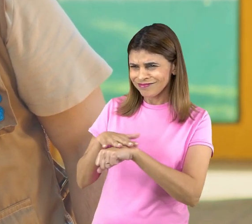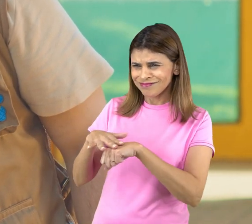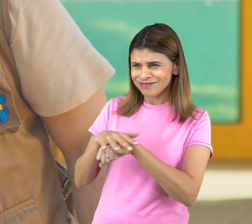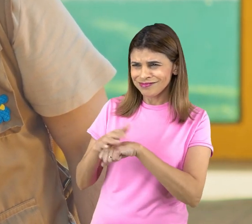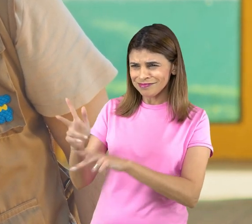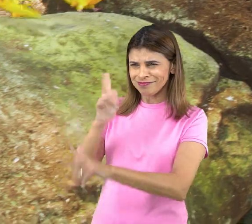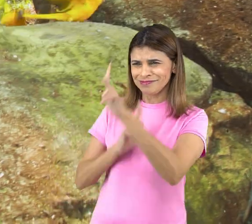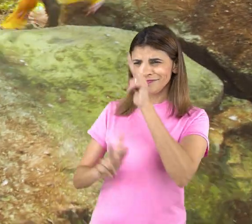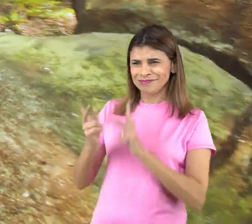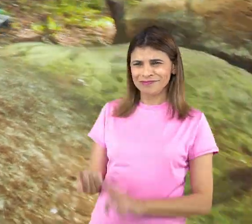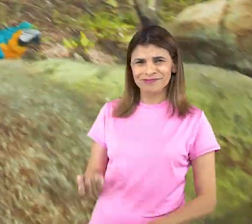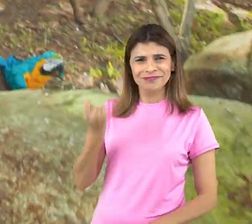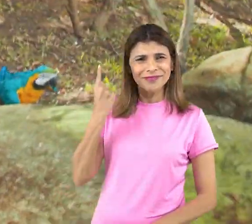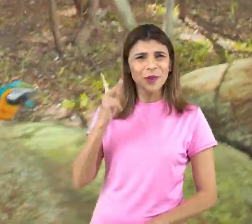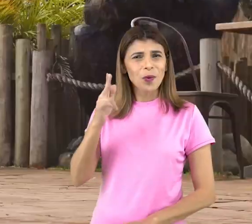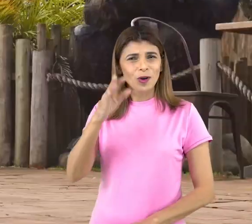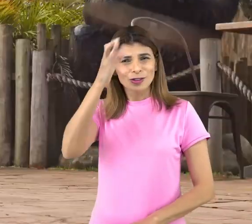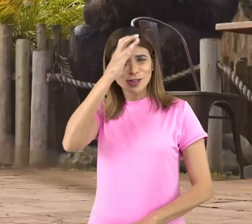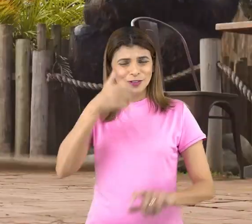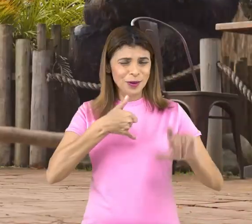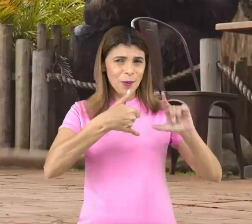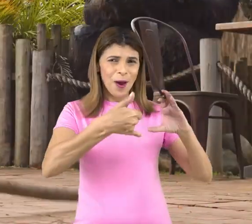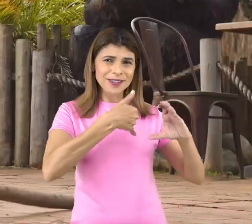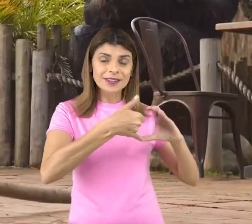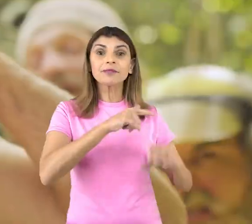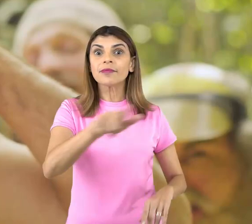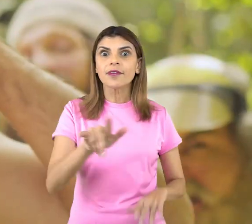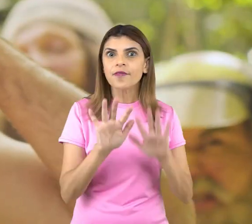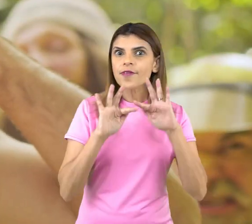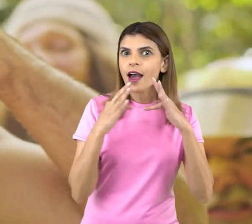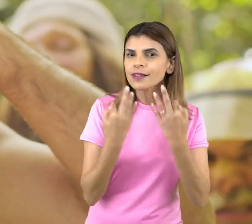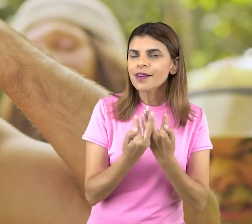zap! Sua família inteira vai se divertir!